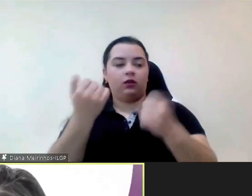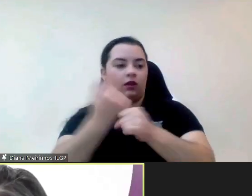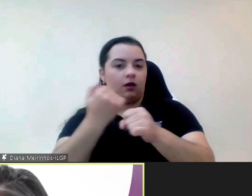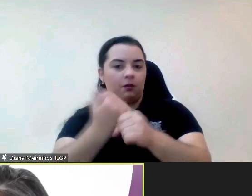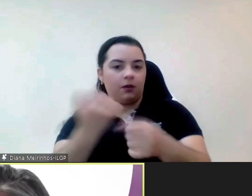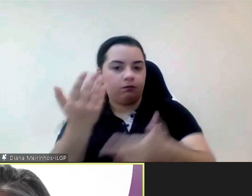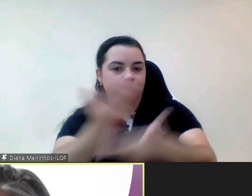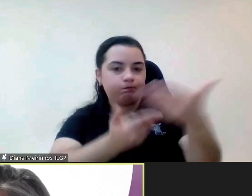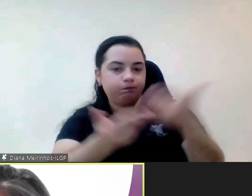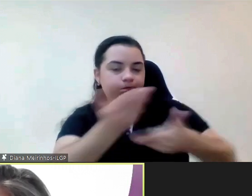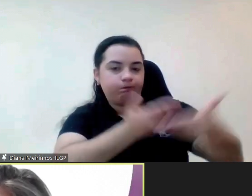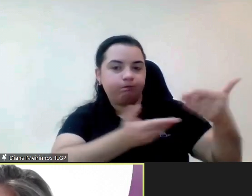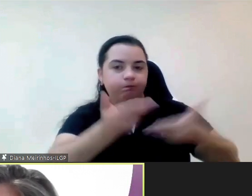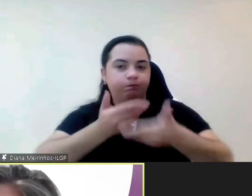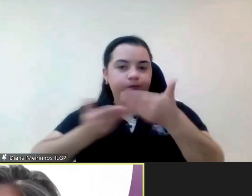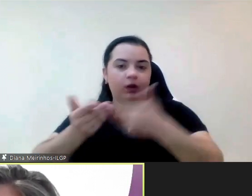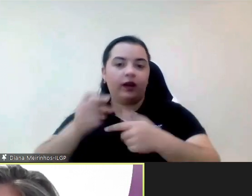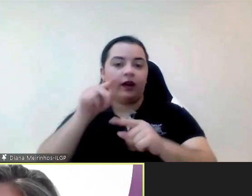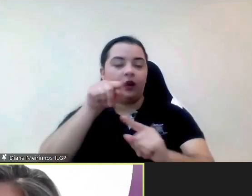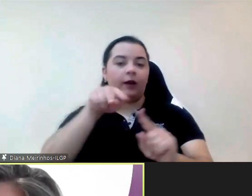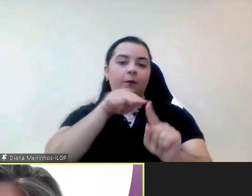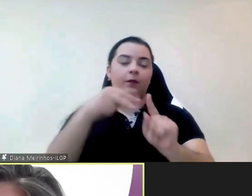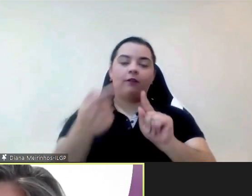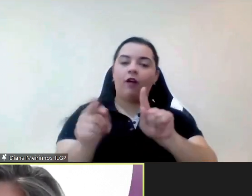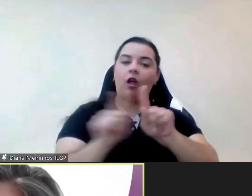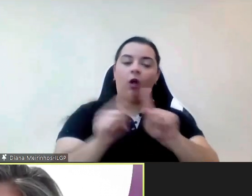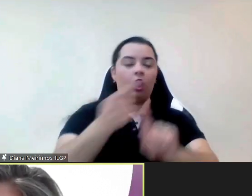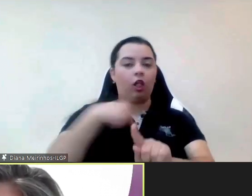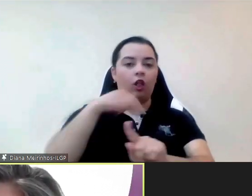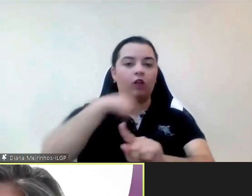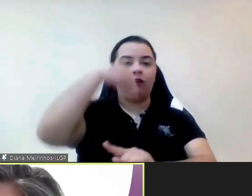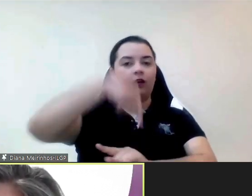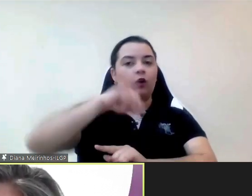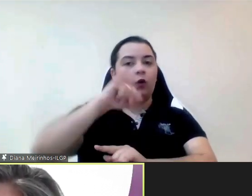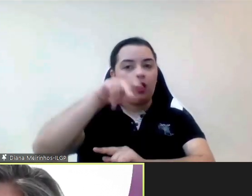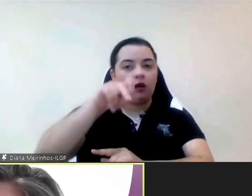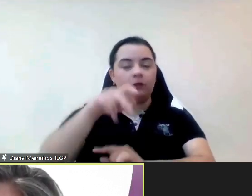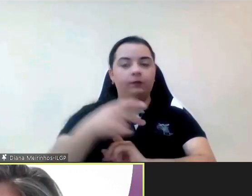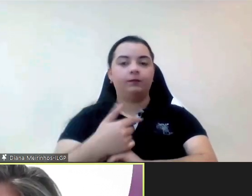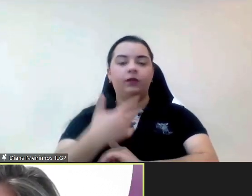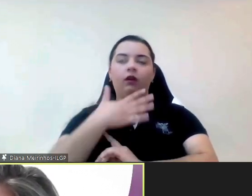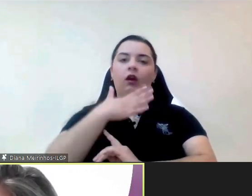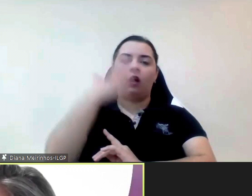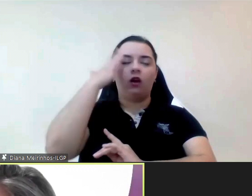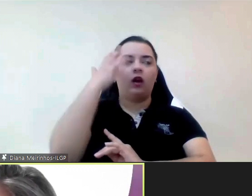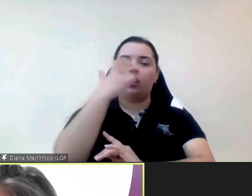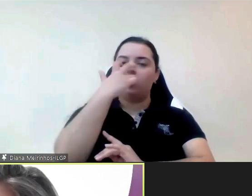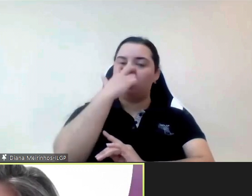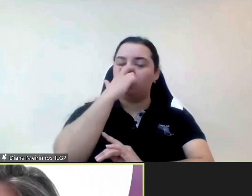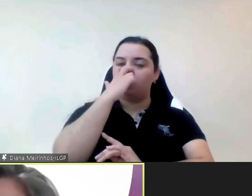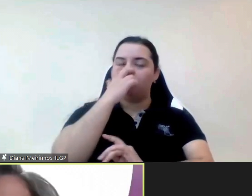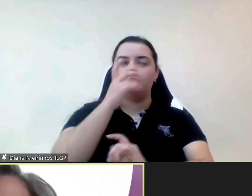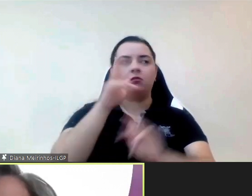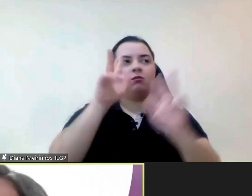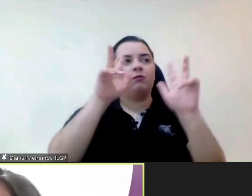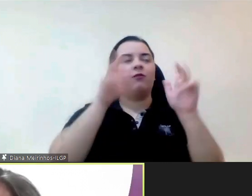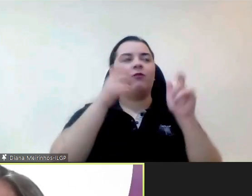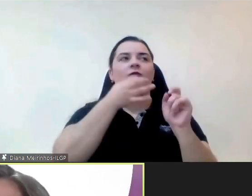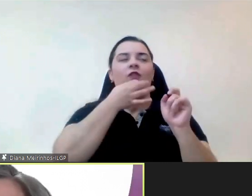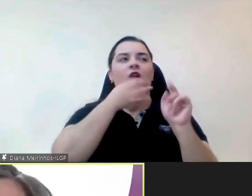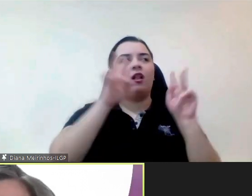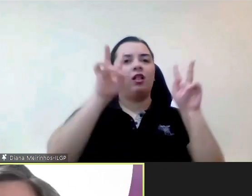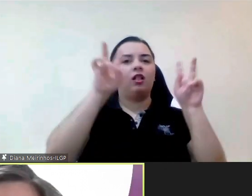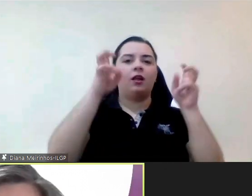nós temos muito aqui. achei curioso falar da questão da inteligência coletiva no Congresso do INA